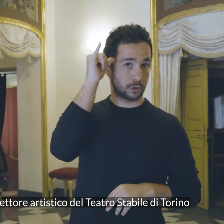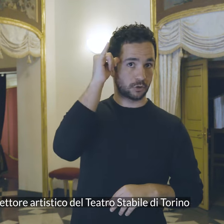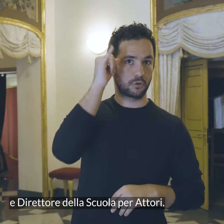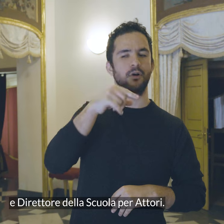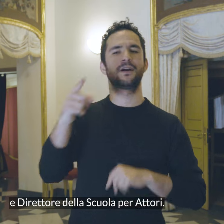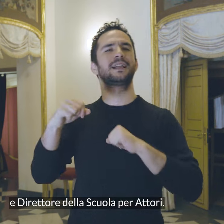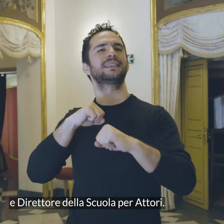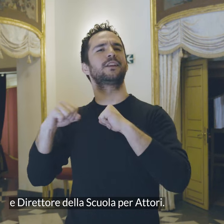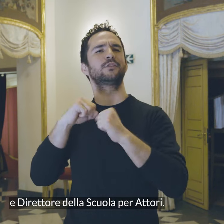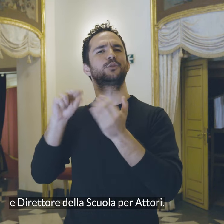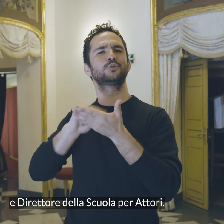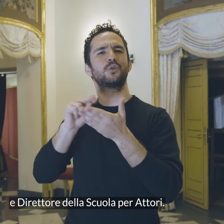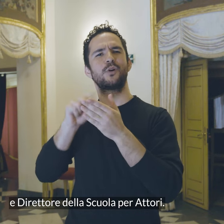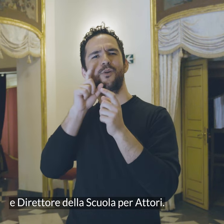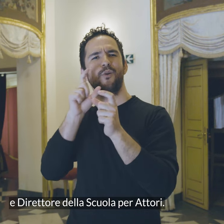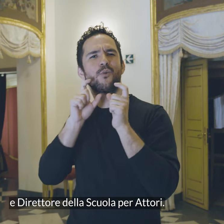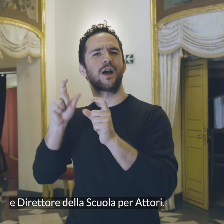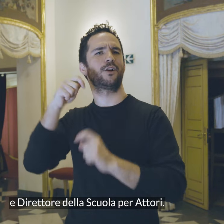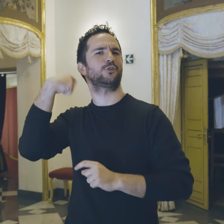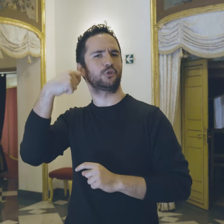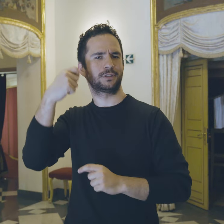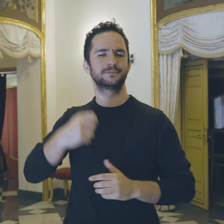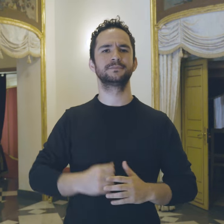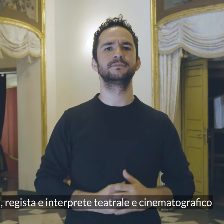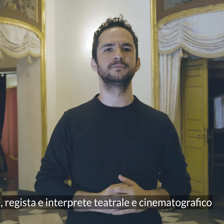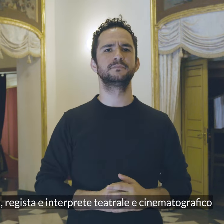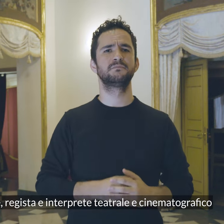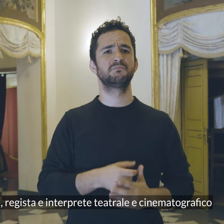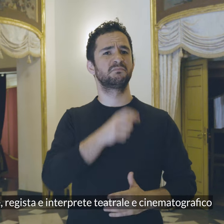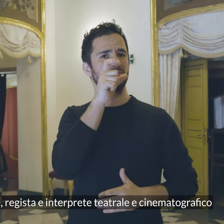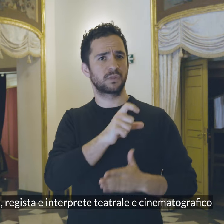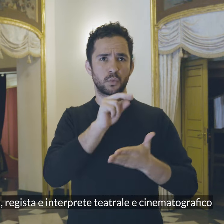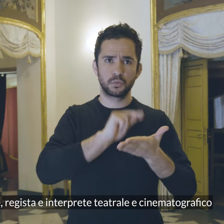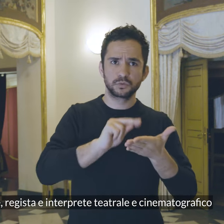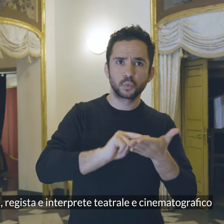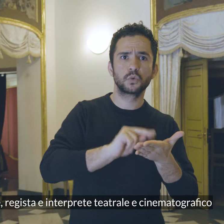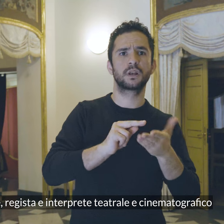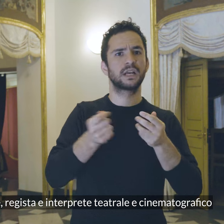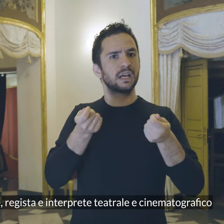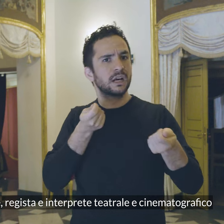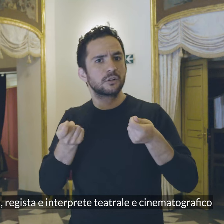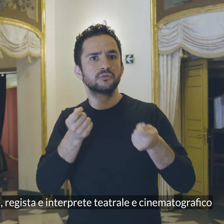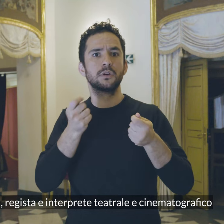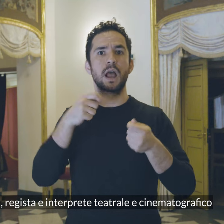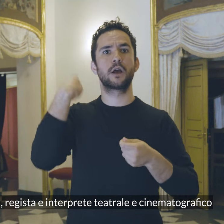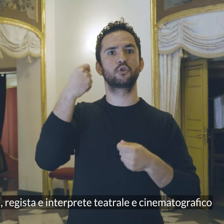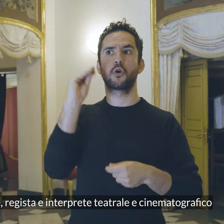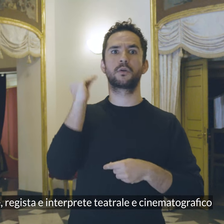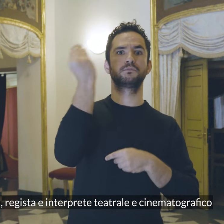È direttore della scuola per attori È autore, regista e interprete teatrale